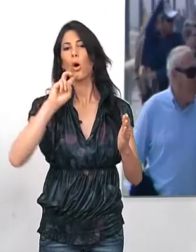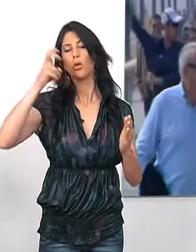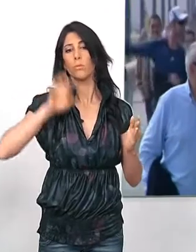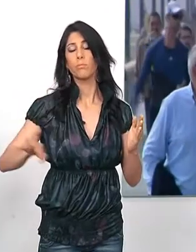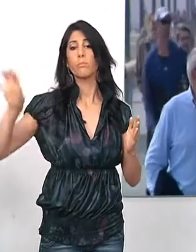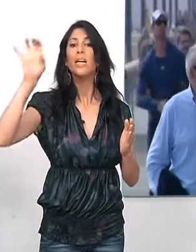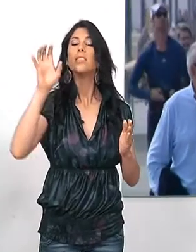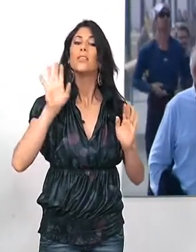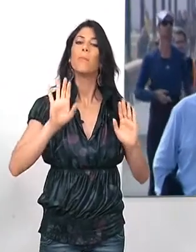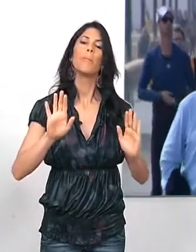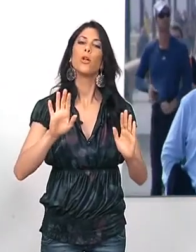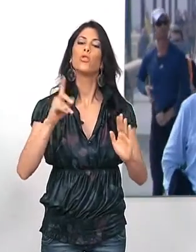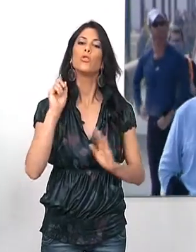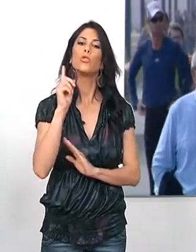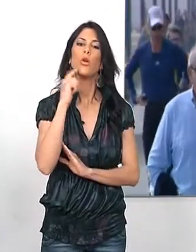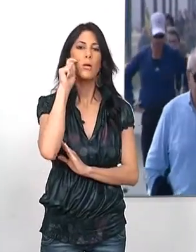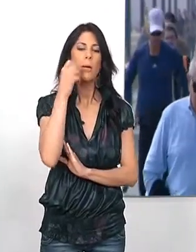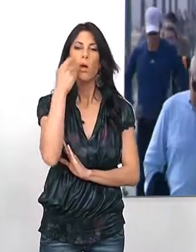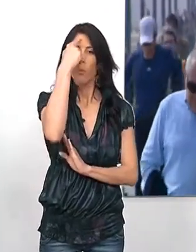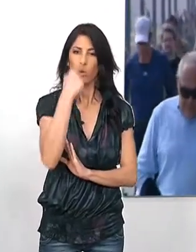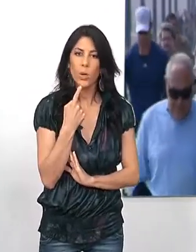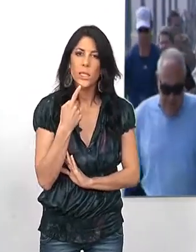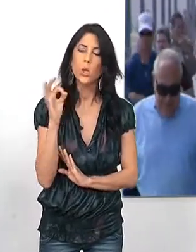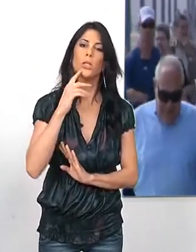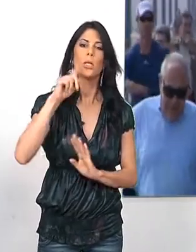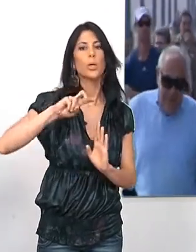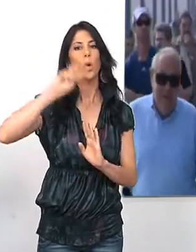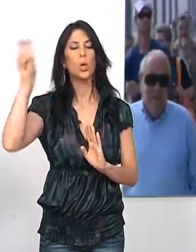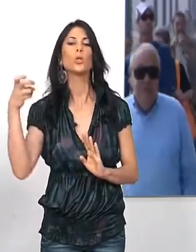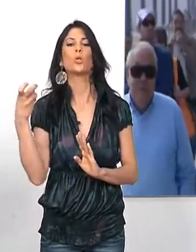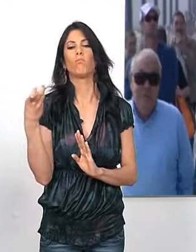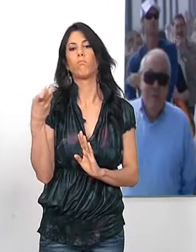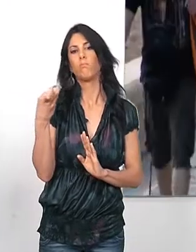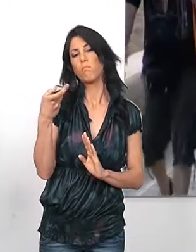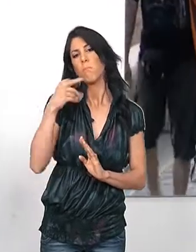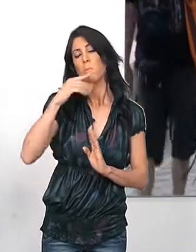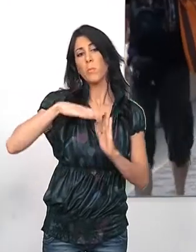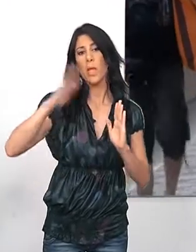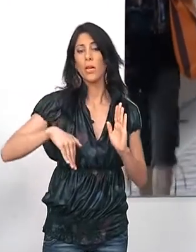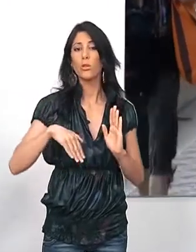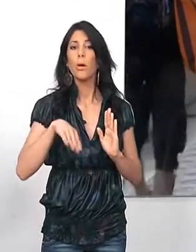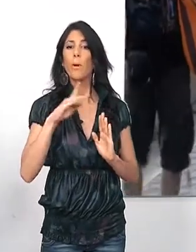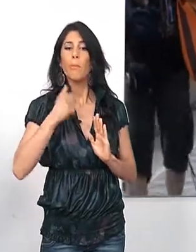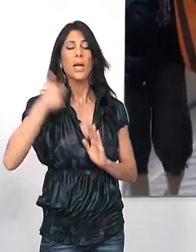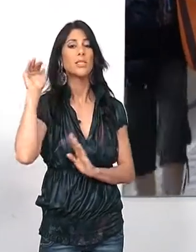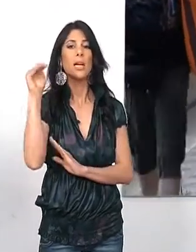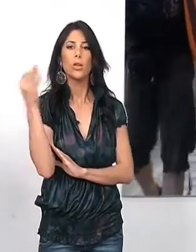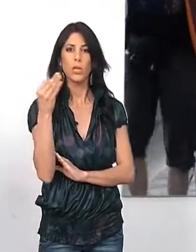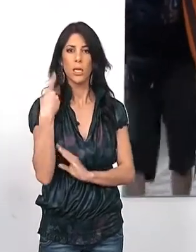los países nórdicos. Solo bajó el número de turistas portugueses, irlandeses y belgas. Los lugares que acogieron más extranjeros fueron